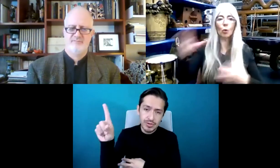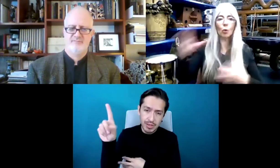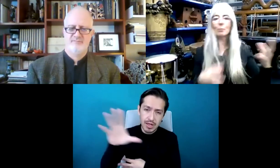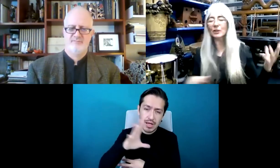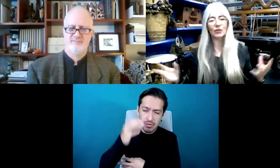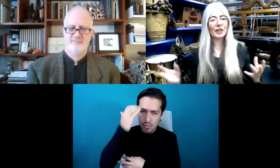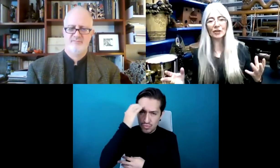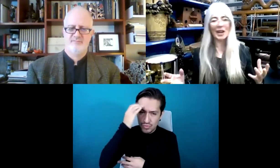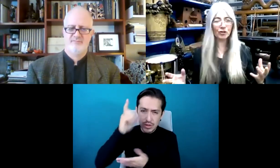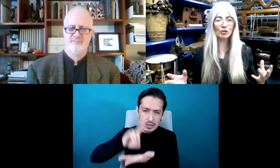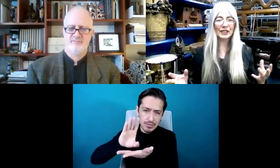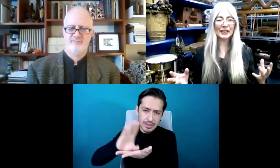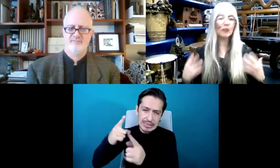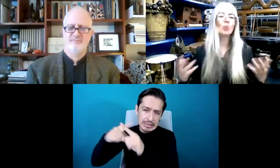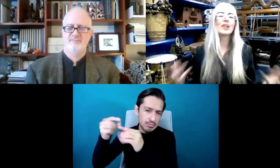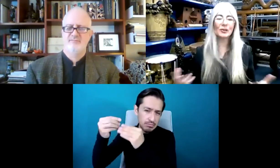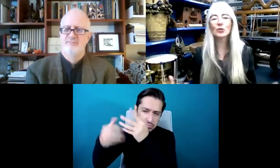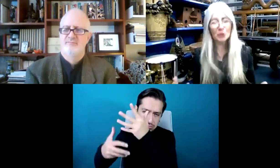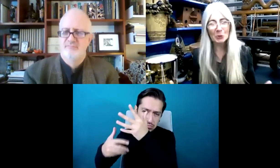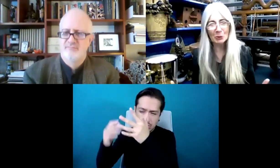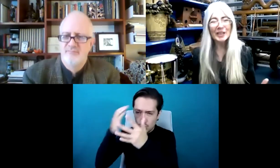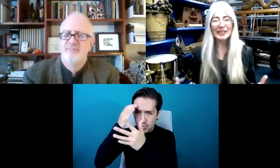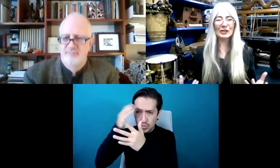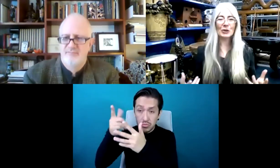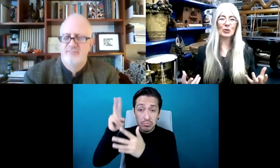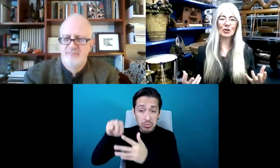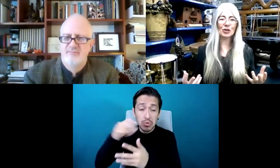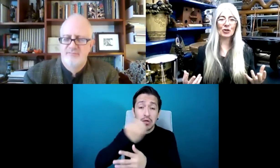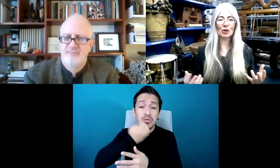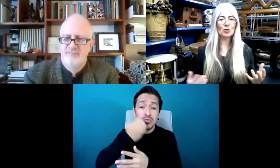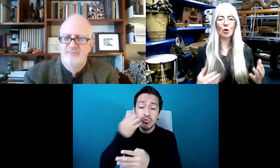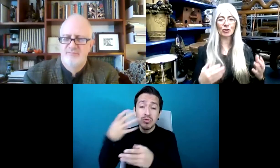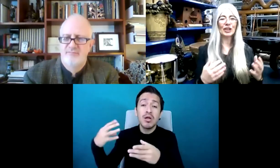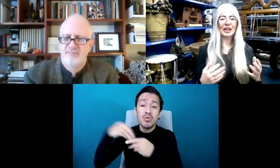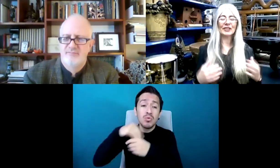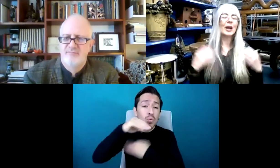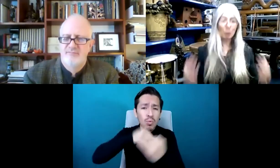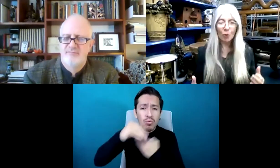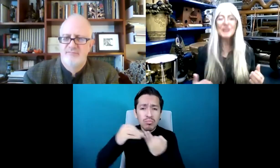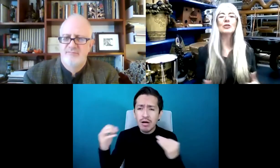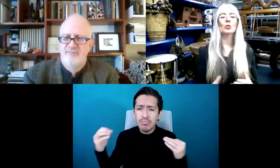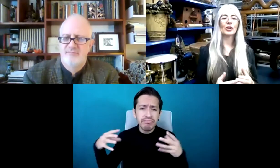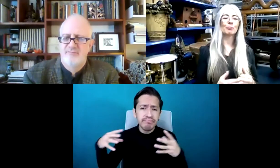de discapacidad. Entonces era una escuela inclusiva donde todo se mezclaba, donde todo se revolvía orgánicamente.